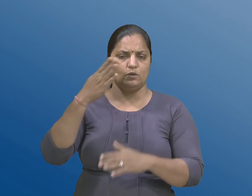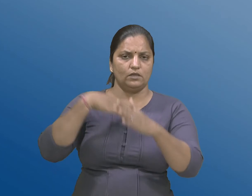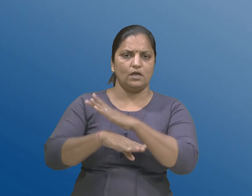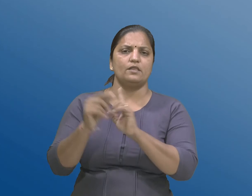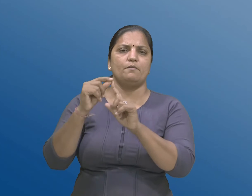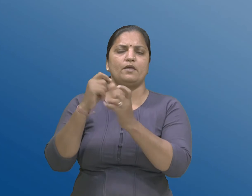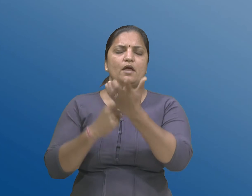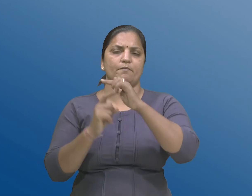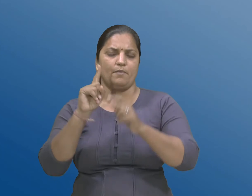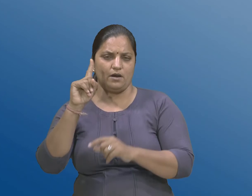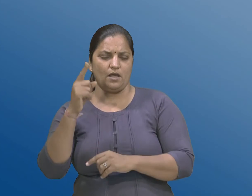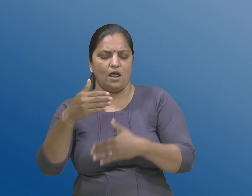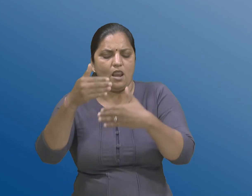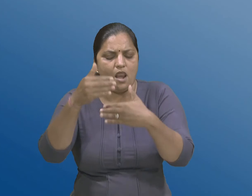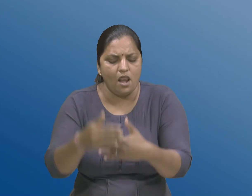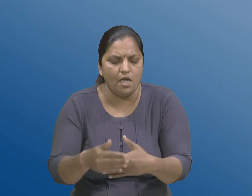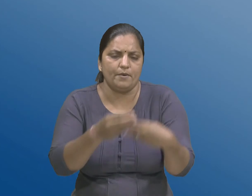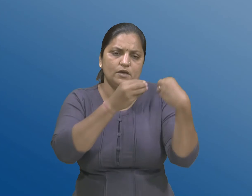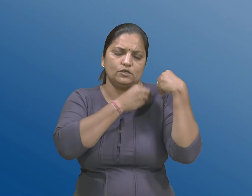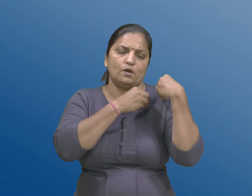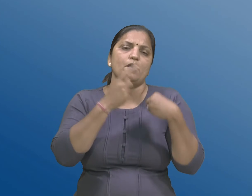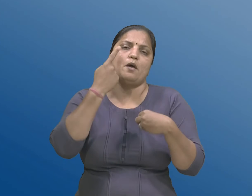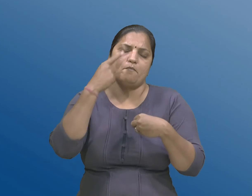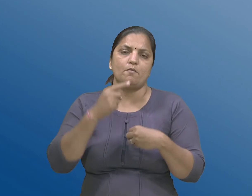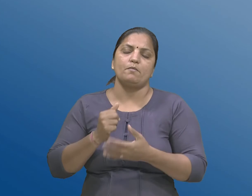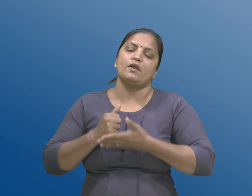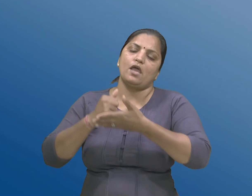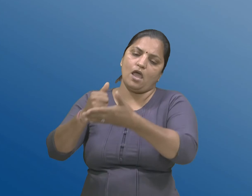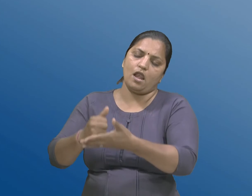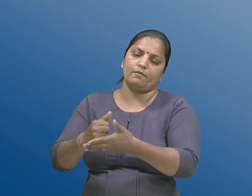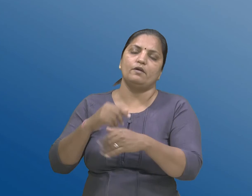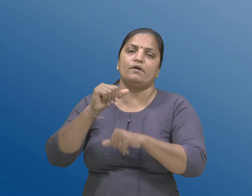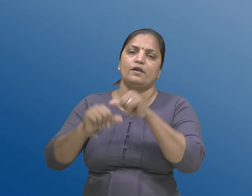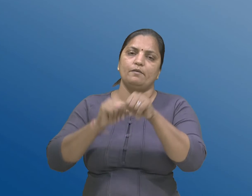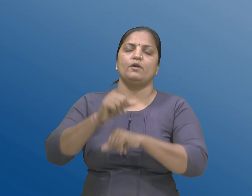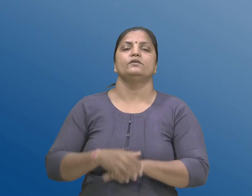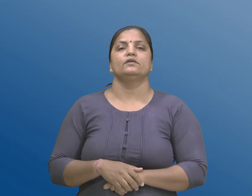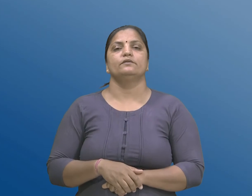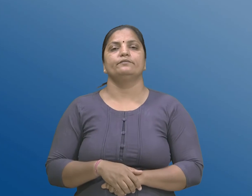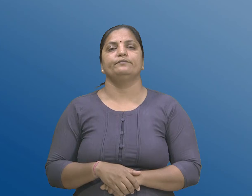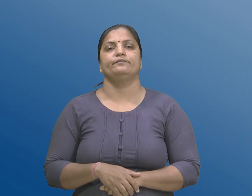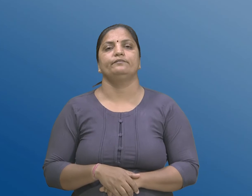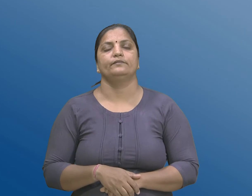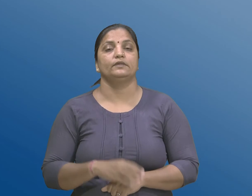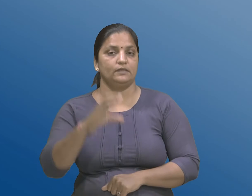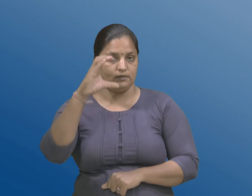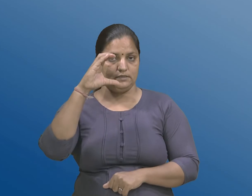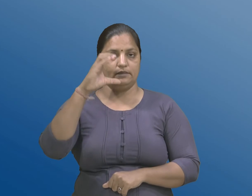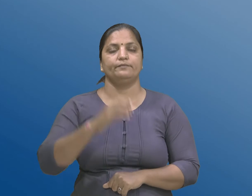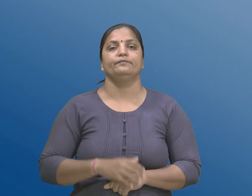मरियादित जाबदारी वाला वाली ने सहाय करवानी रीत c. खंड